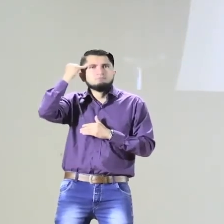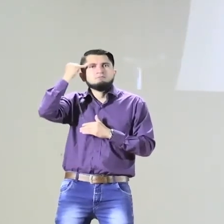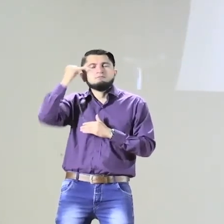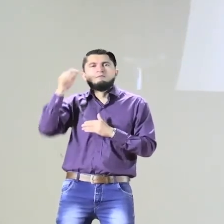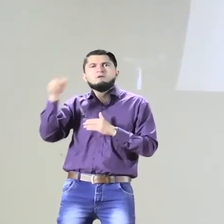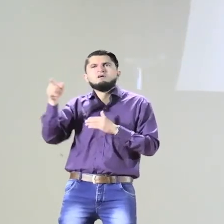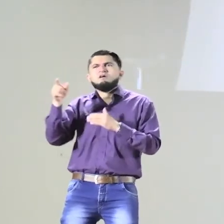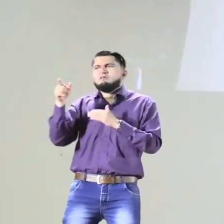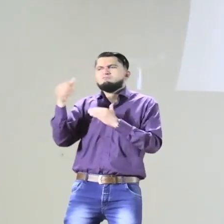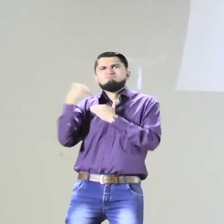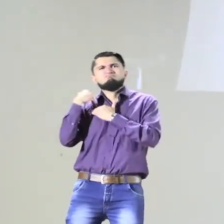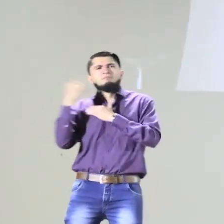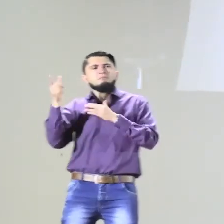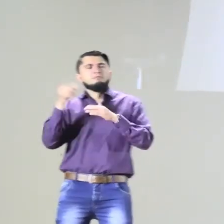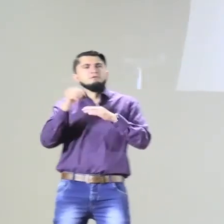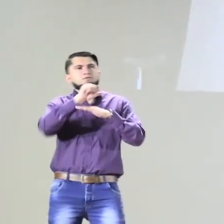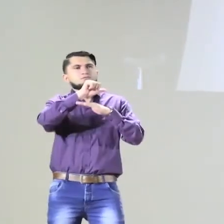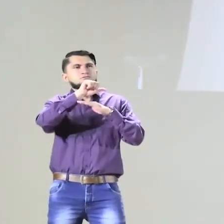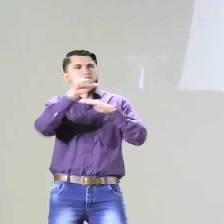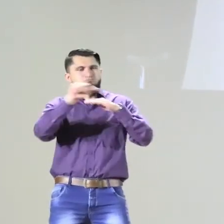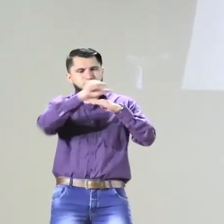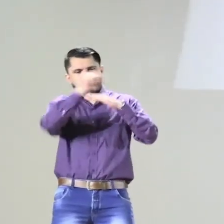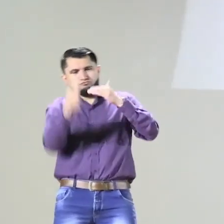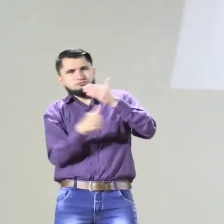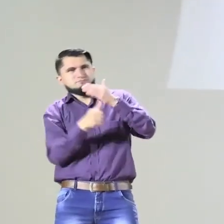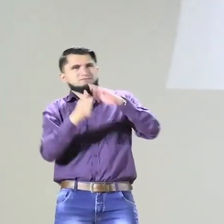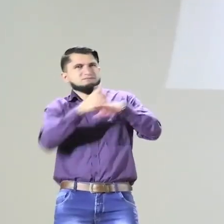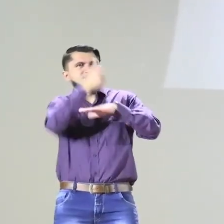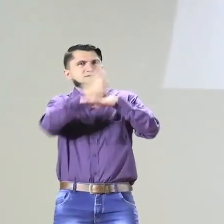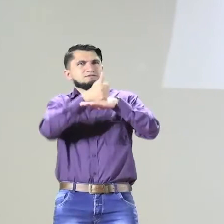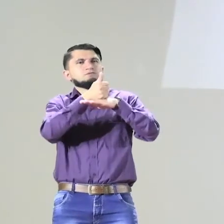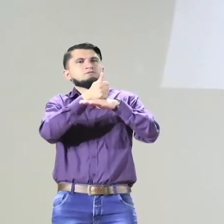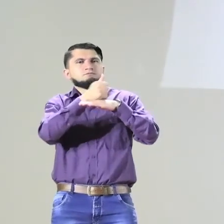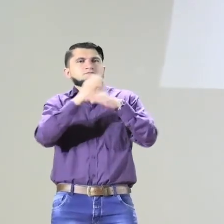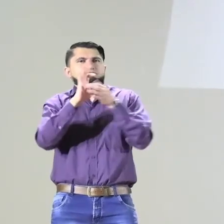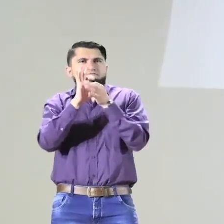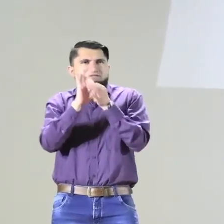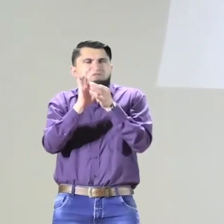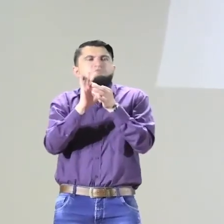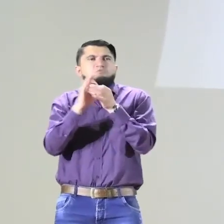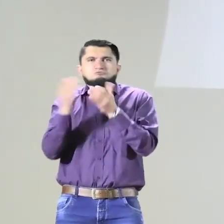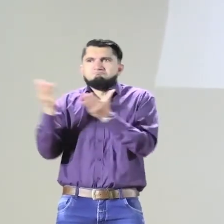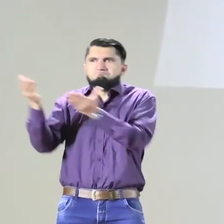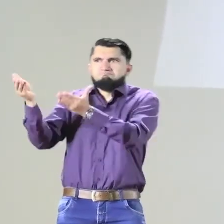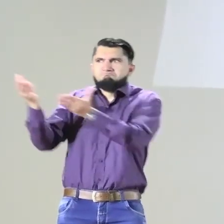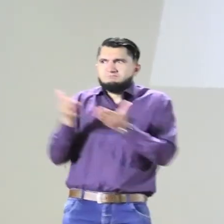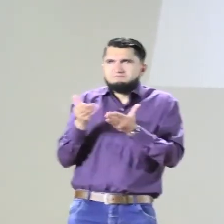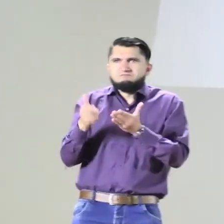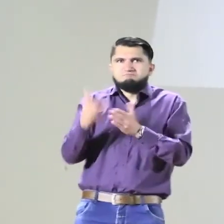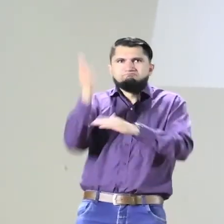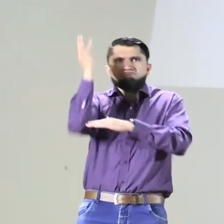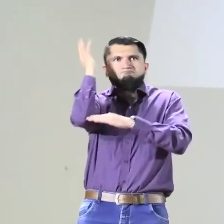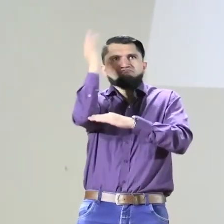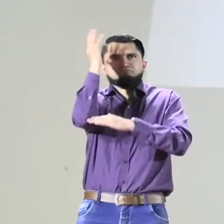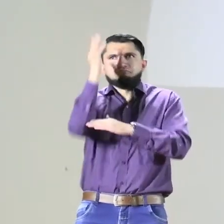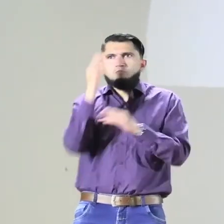nos acompañará Joaquín Hernández. Joaquín es subdirector allí en Fenasco,